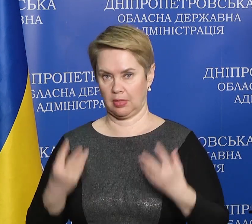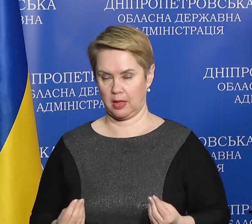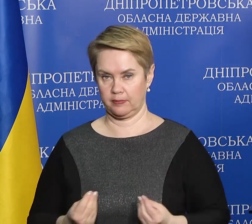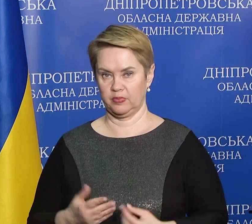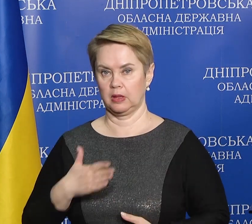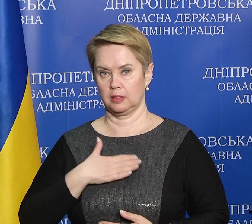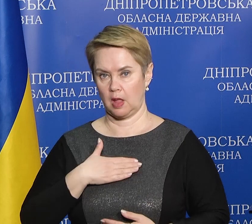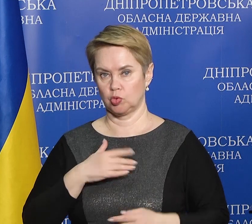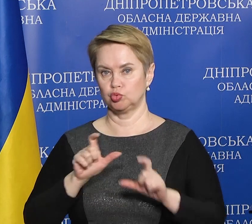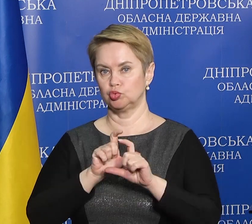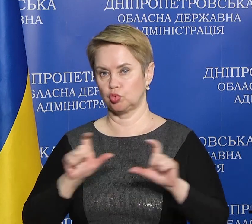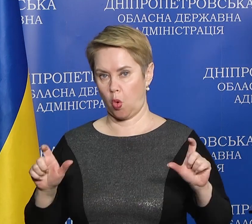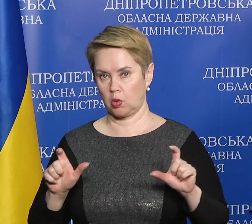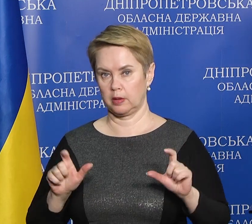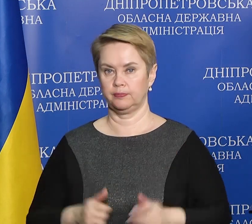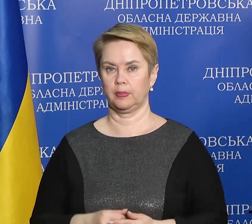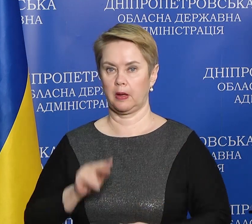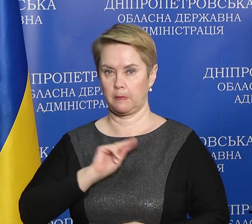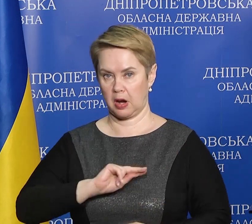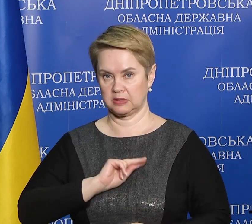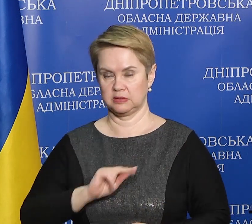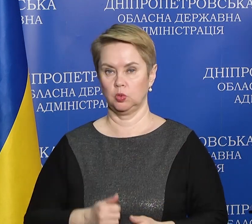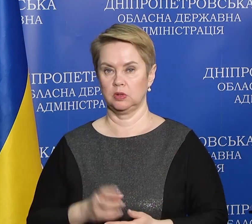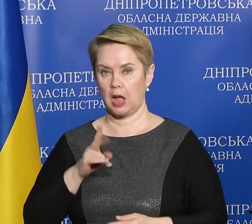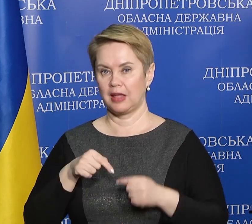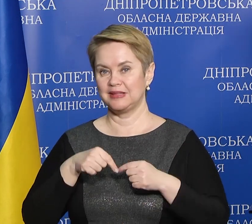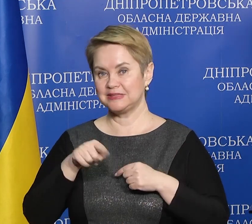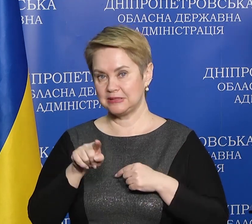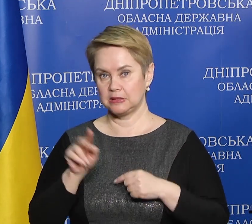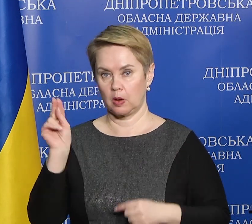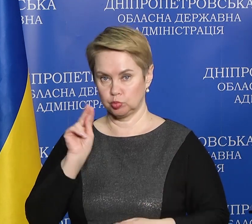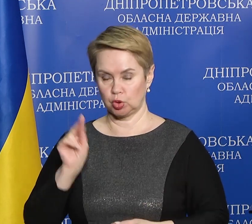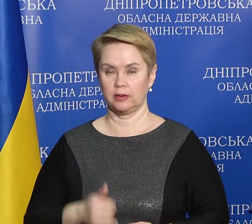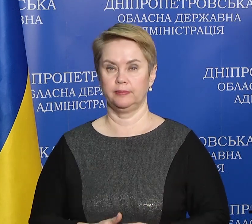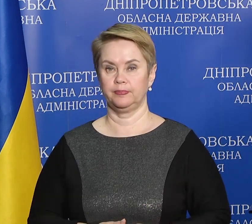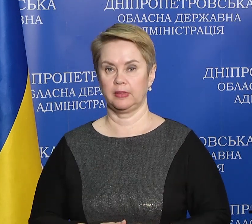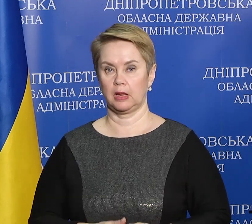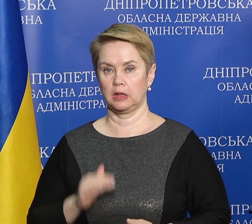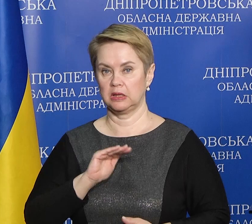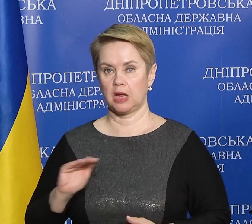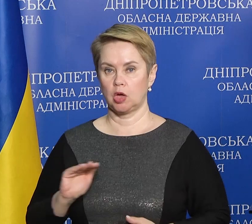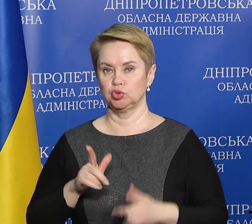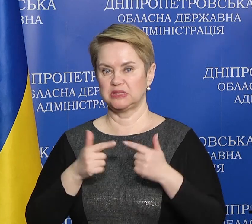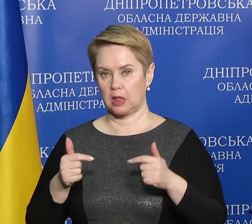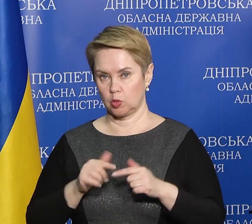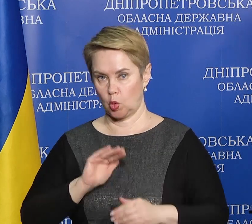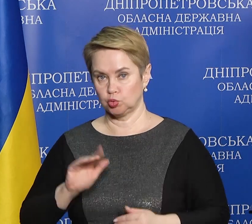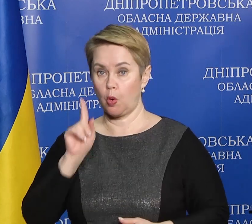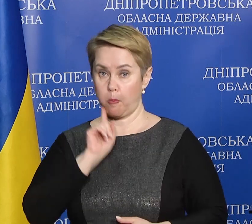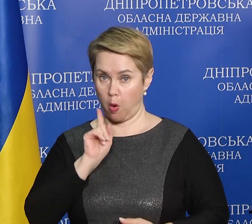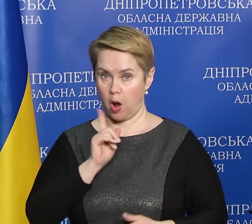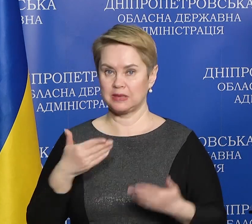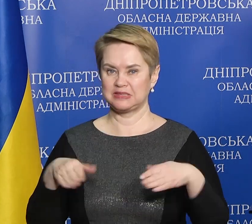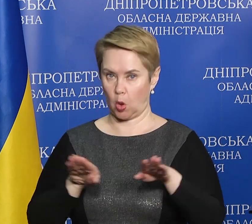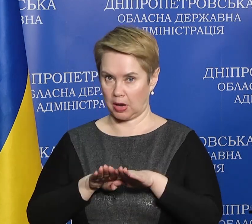наші школи працюють дистанційно. Дитячі садочки поки що